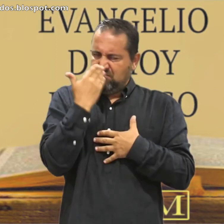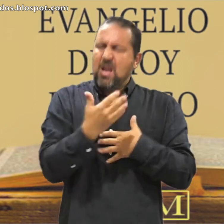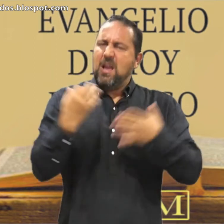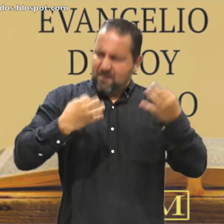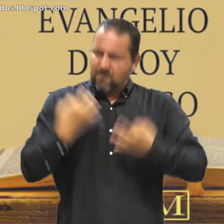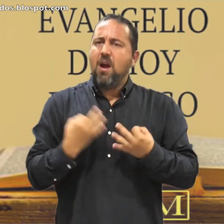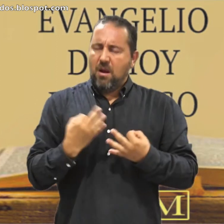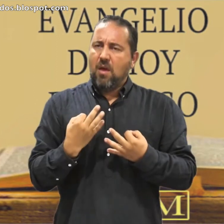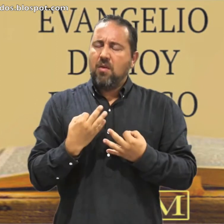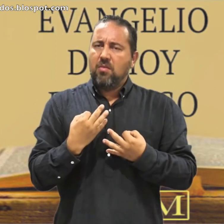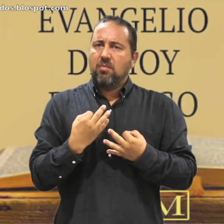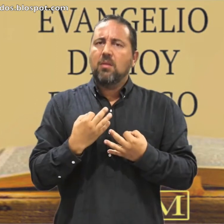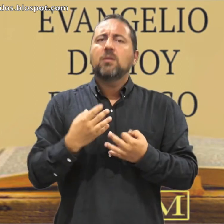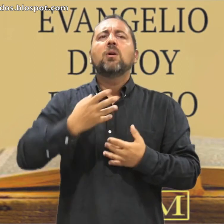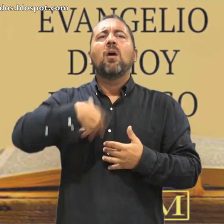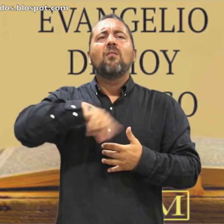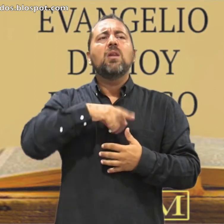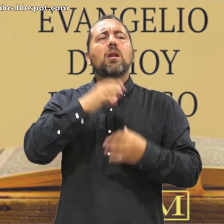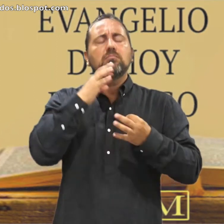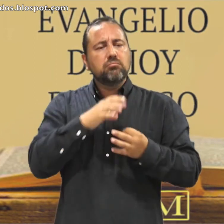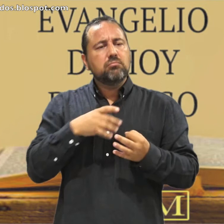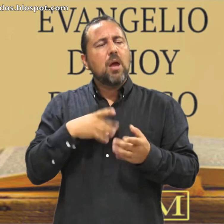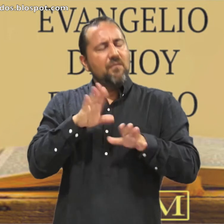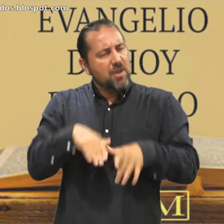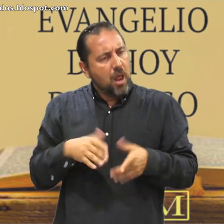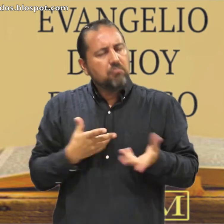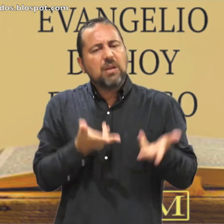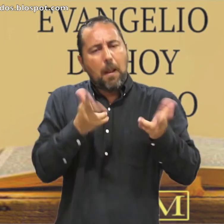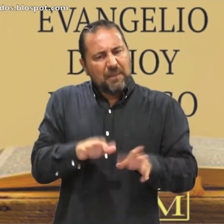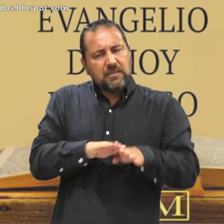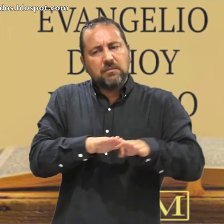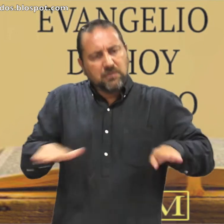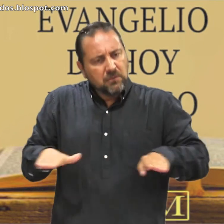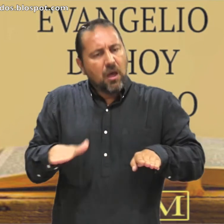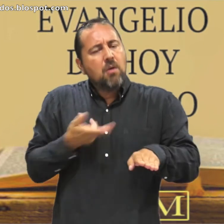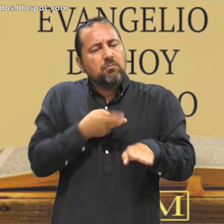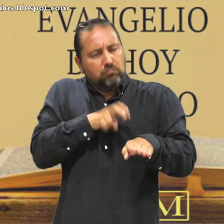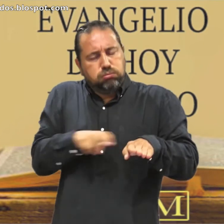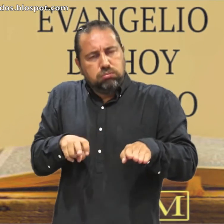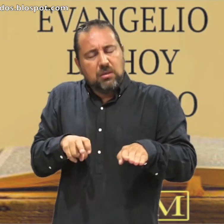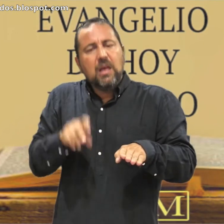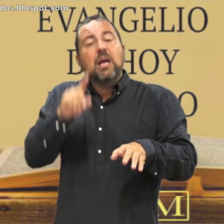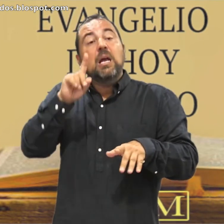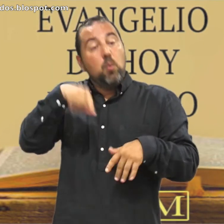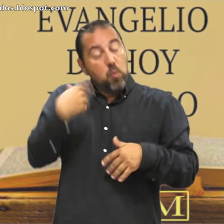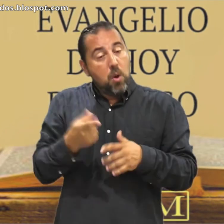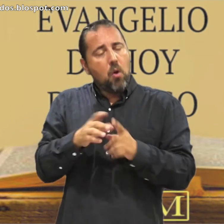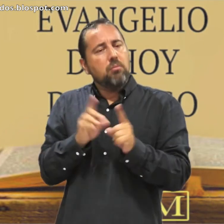Bienaventurados Aquellos criados A quienes El Señor Al llegar Los encuentre En vena En verdad Os digo Que